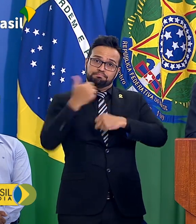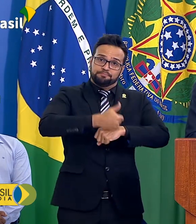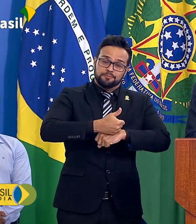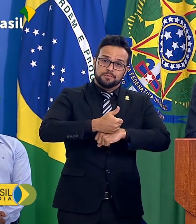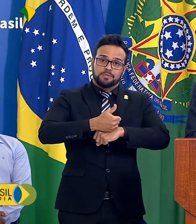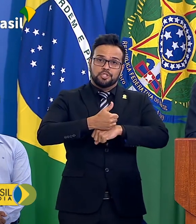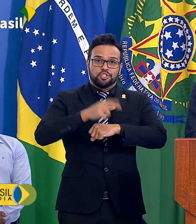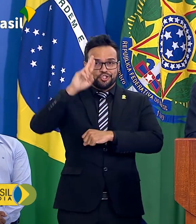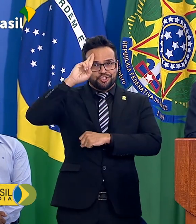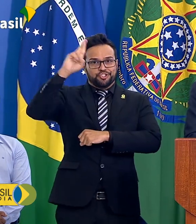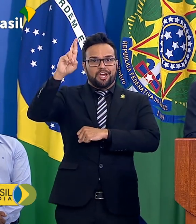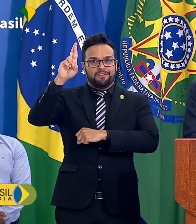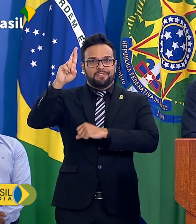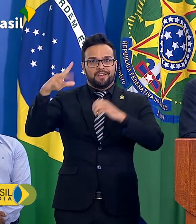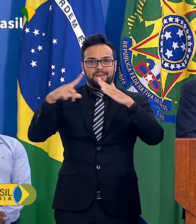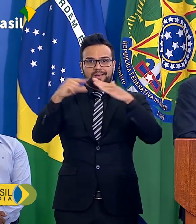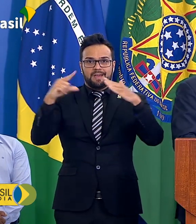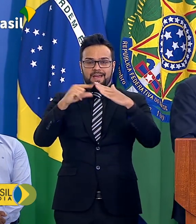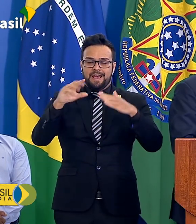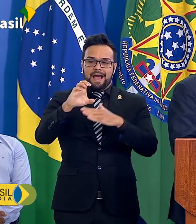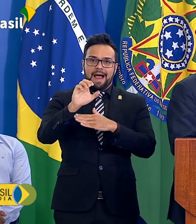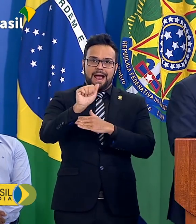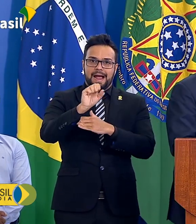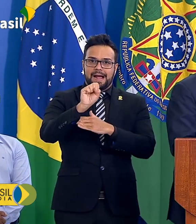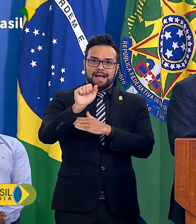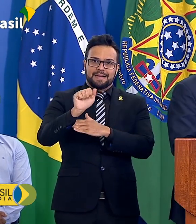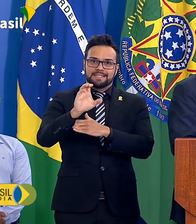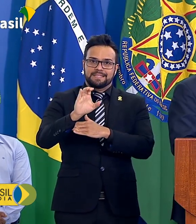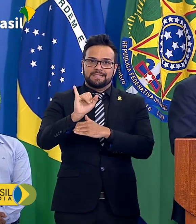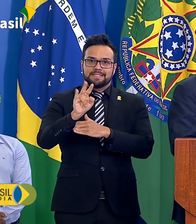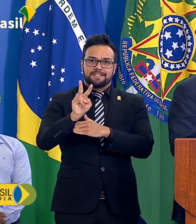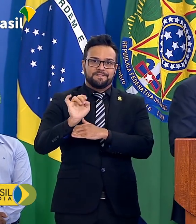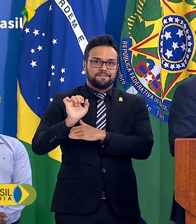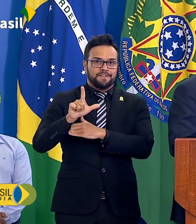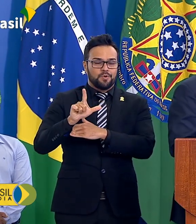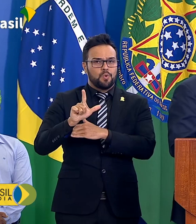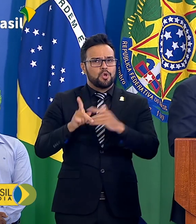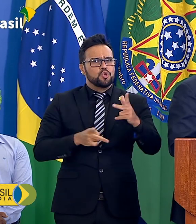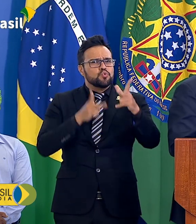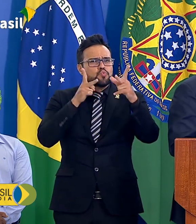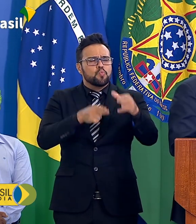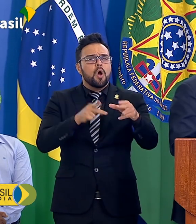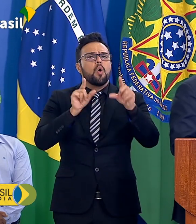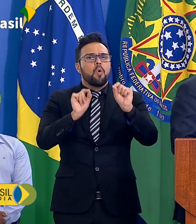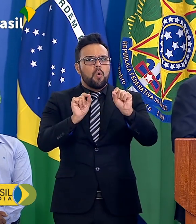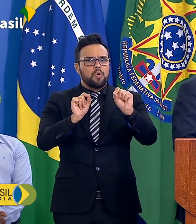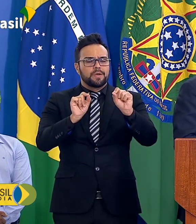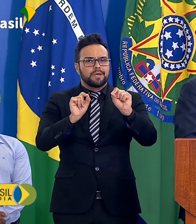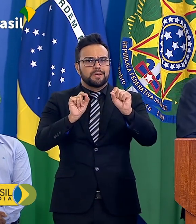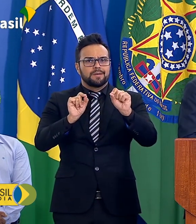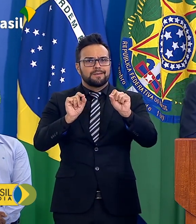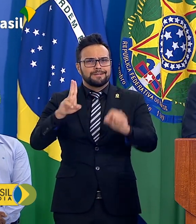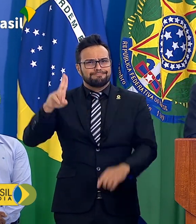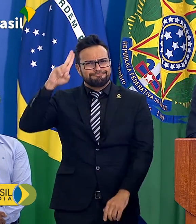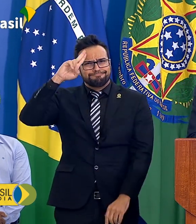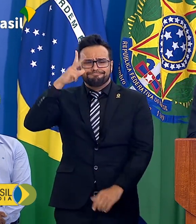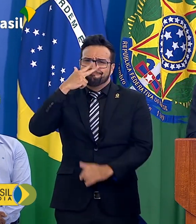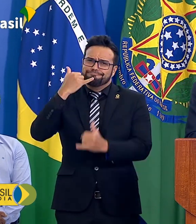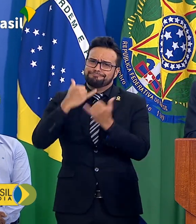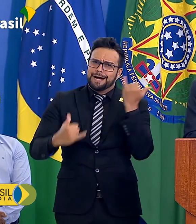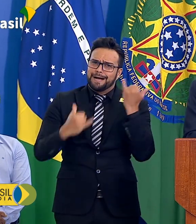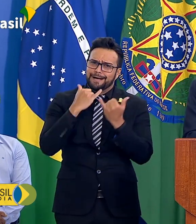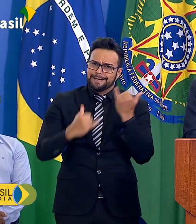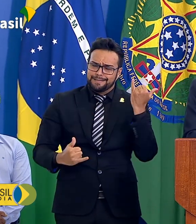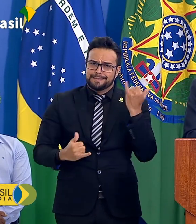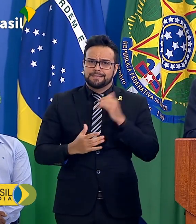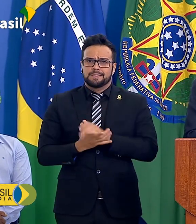chefia da Casa Civil, semelhante à chefia do Estado-Maior do Exército. Coordenará